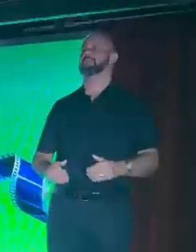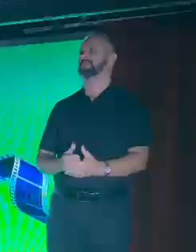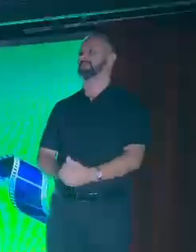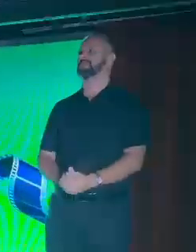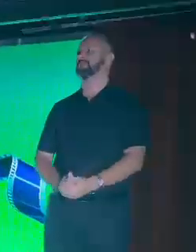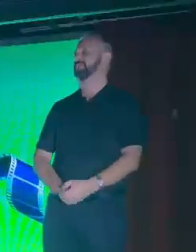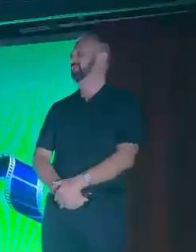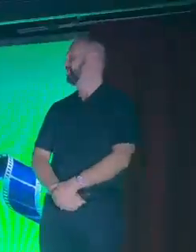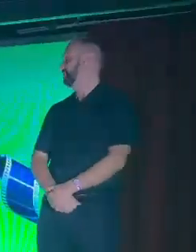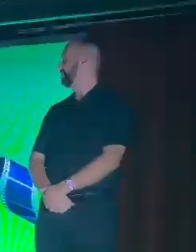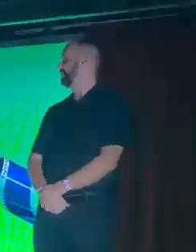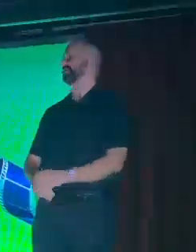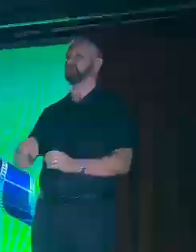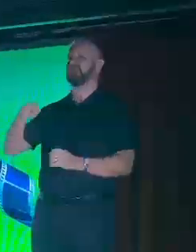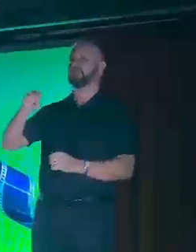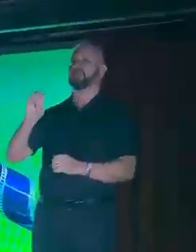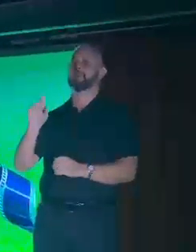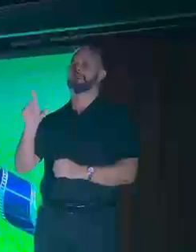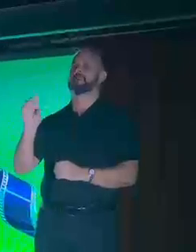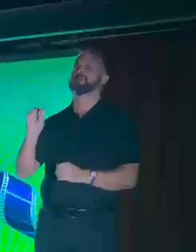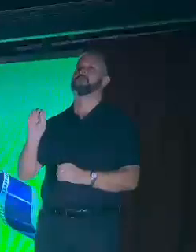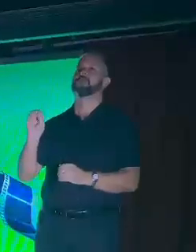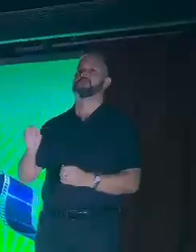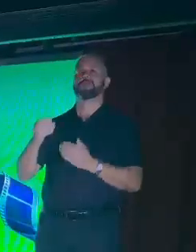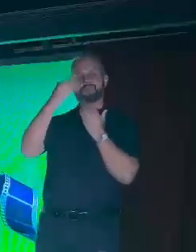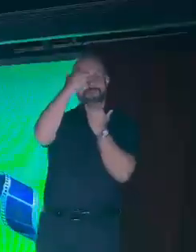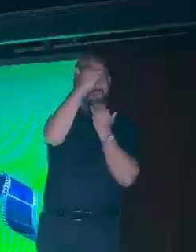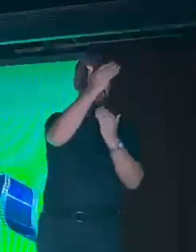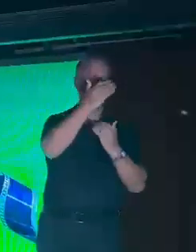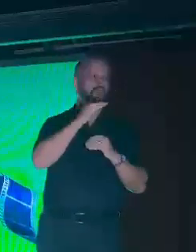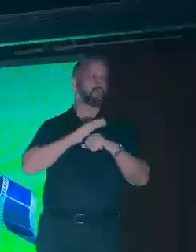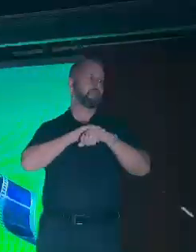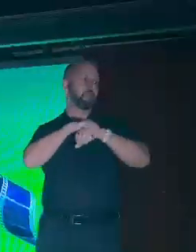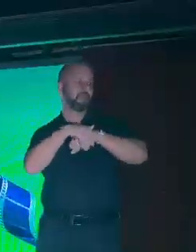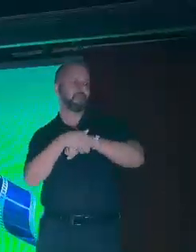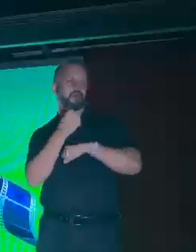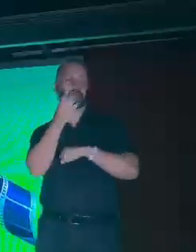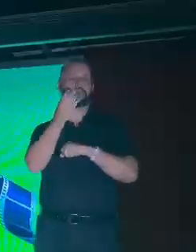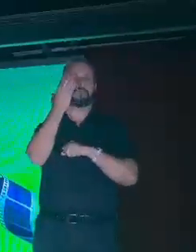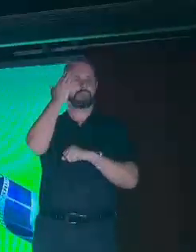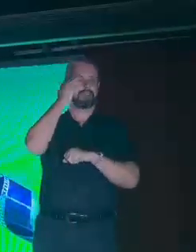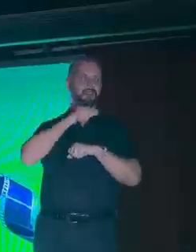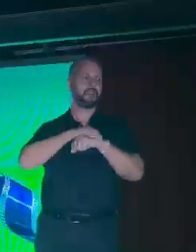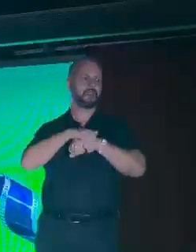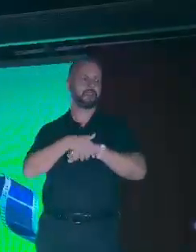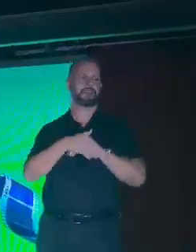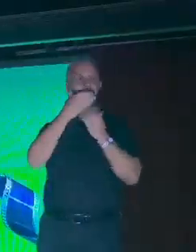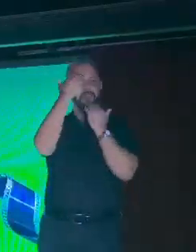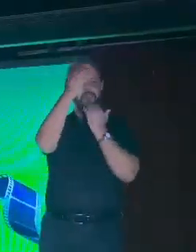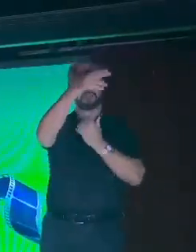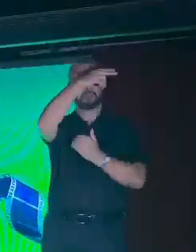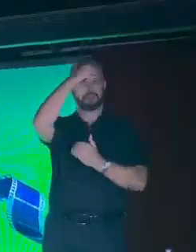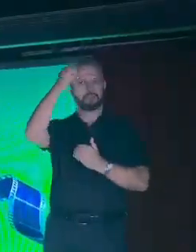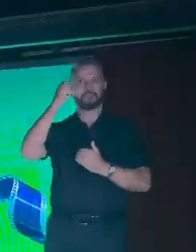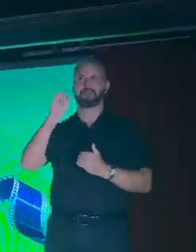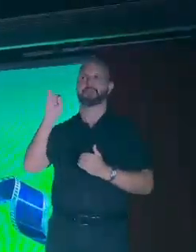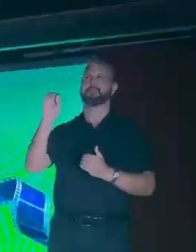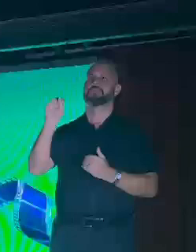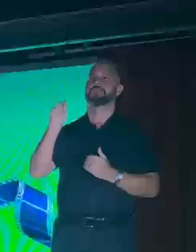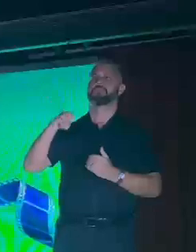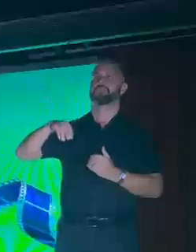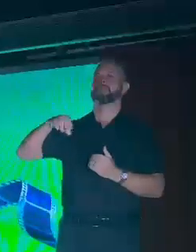palavrinha, Nelson. Boa noite, Romilda. Boa noite, Janiópolis. Agradecer ao prefeito Ismael José